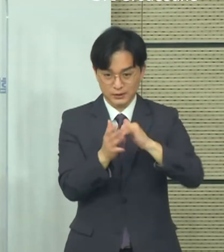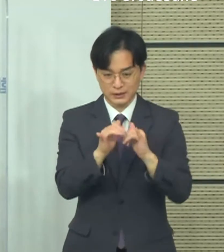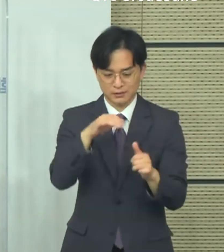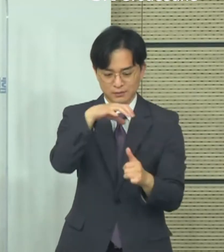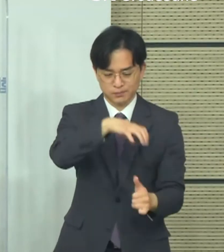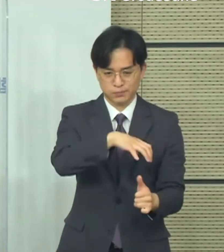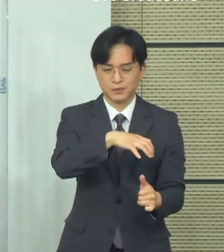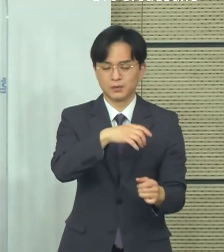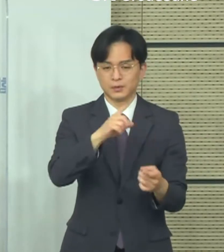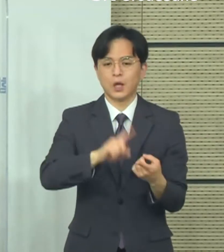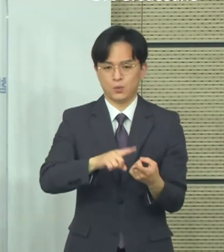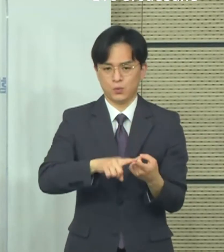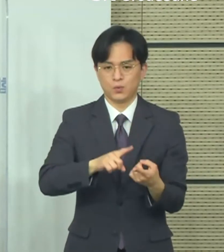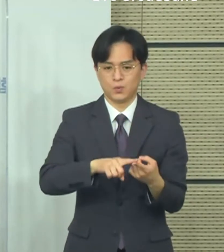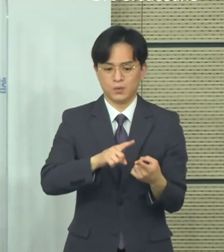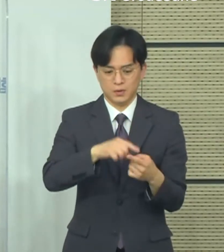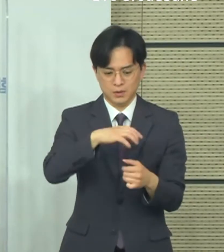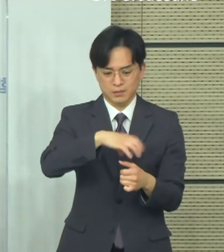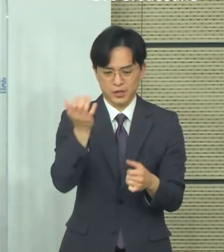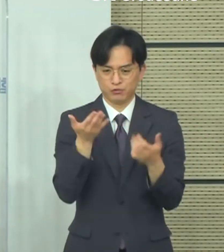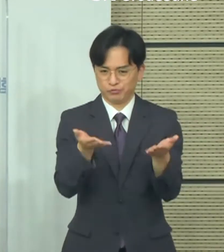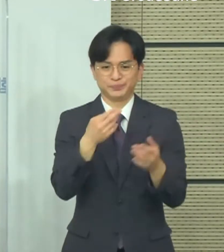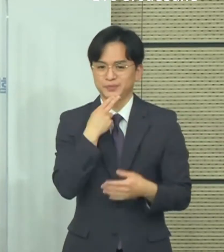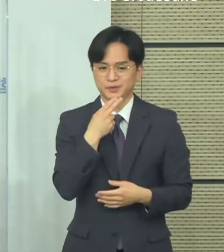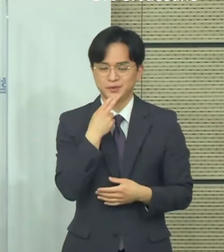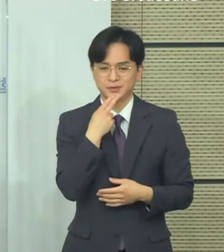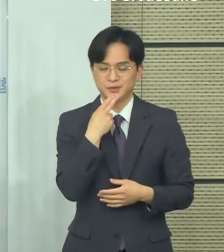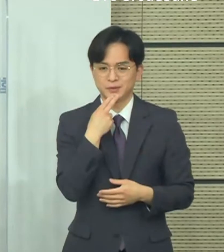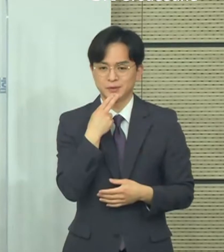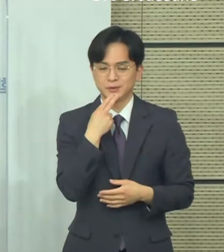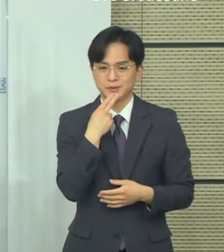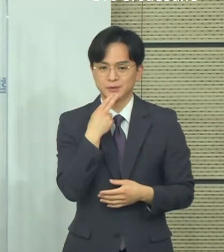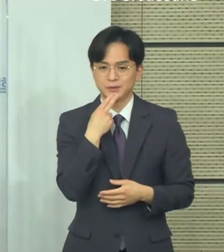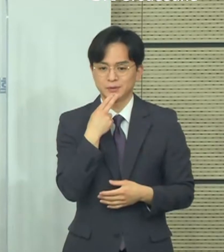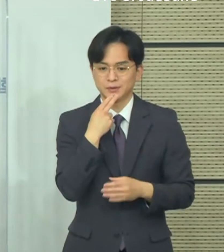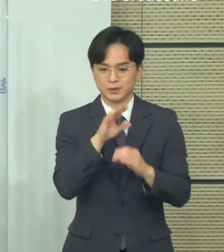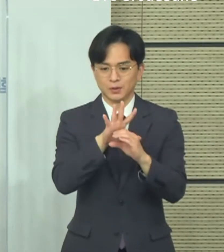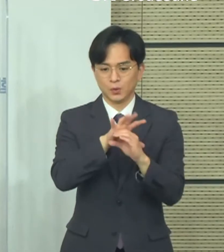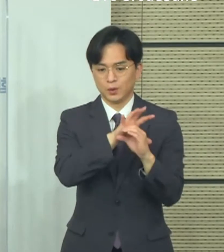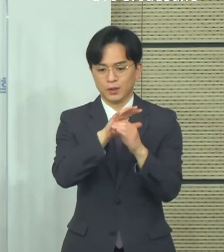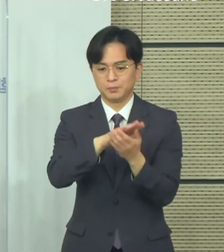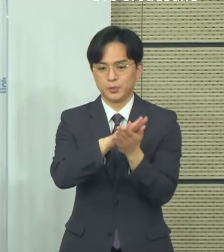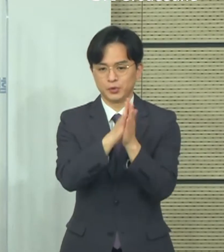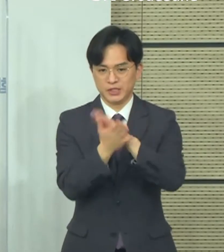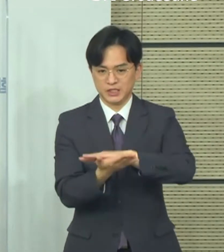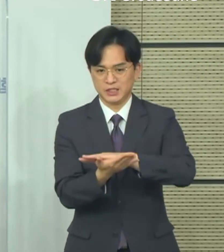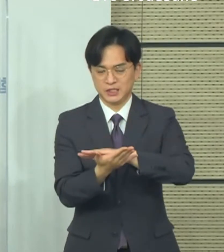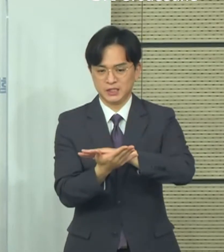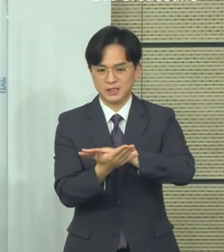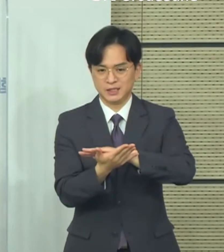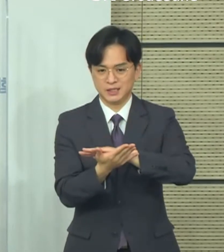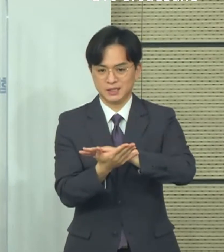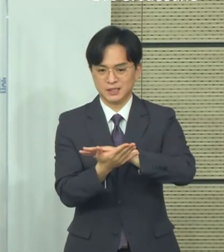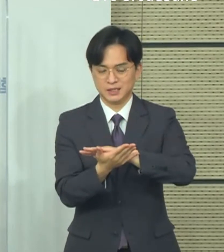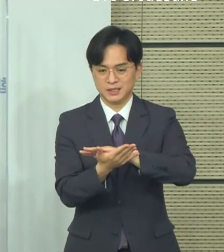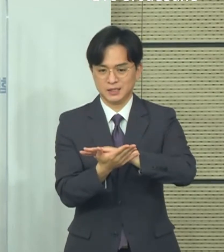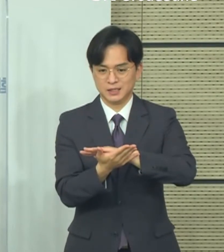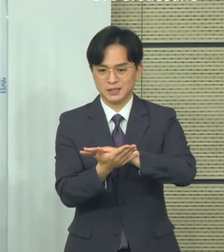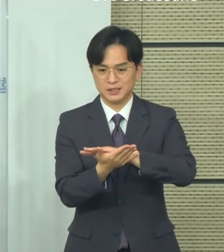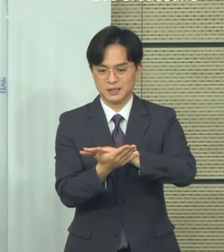변이 바이러스와 관련되어서 여러 가지 어떤 객관적인 어떤 과학적인 연구 결과에 근거해서